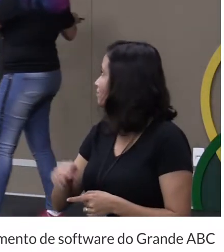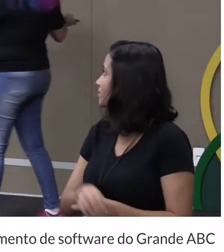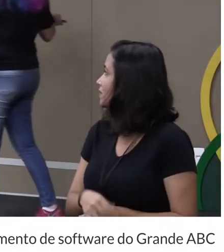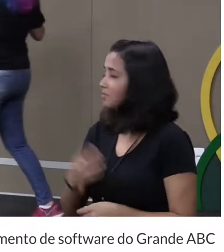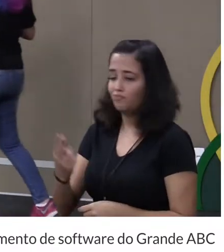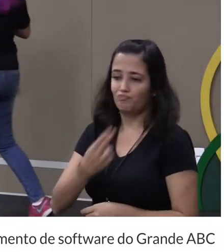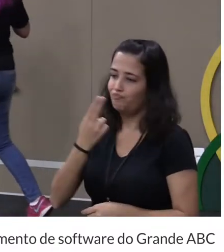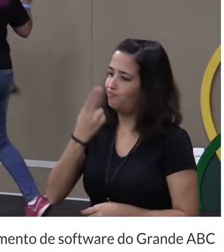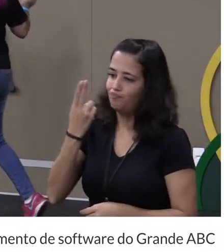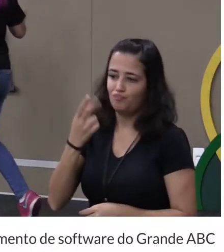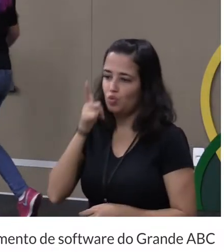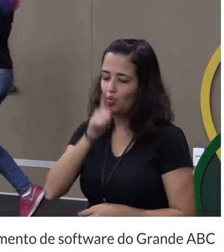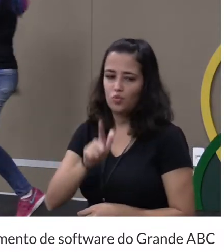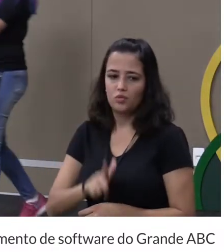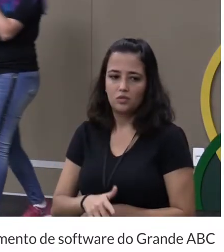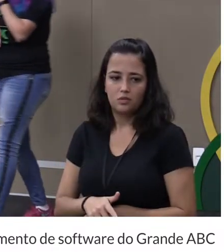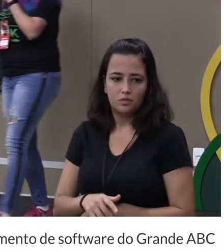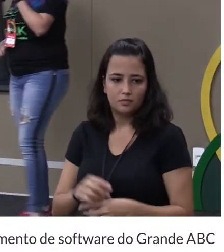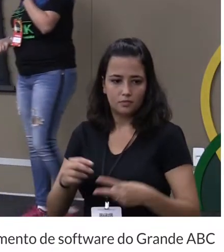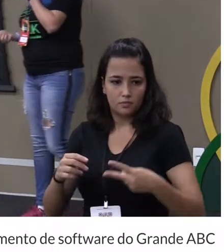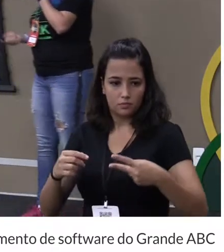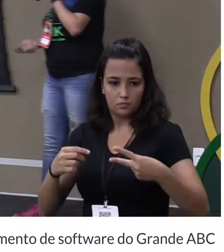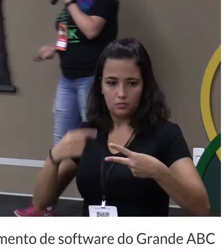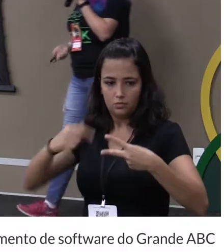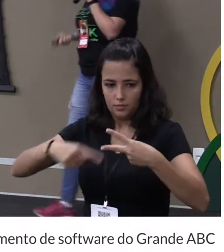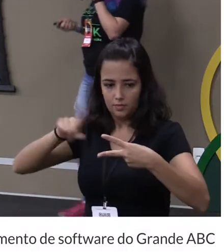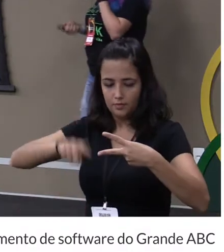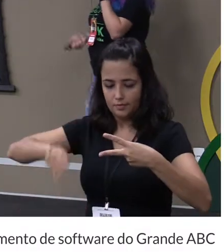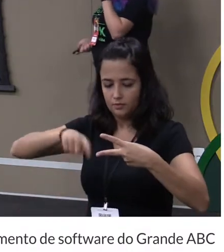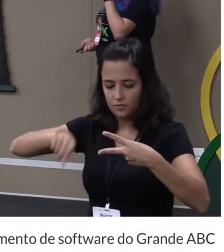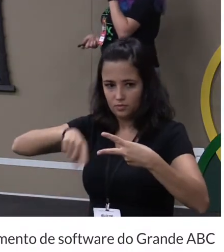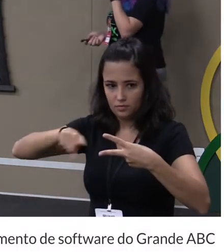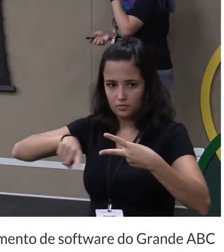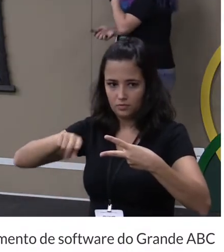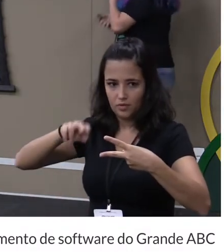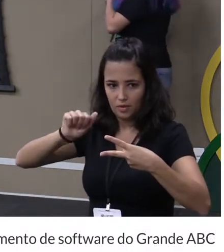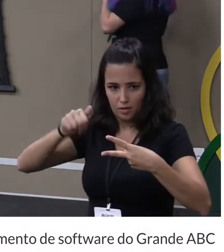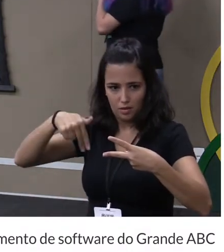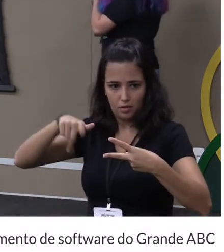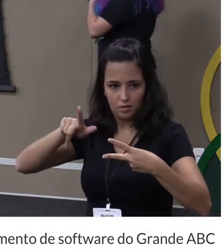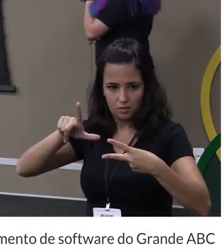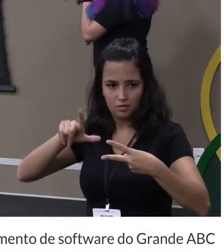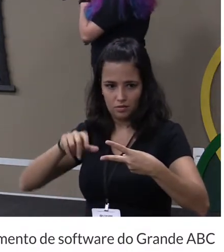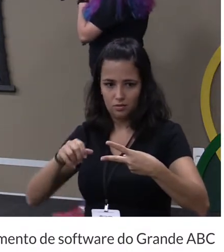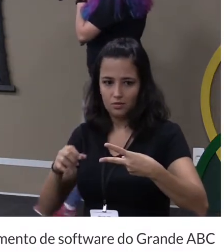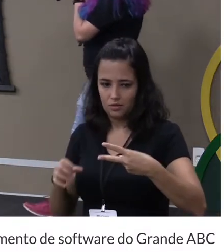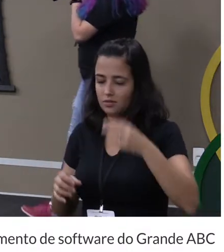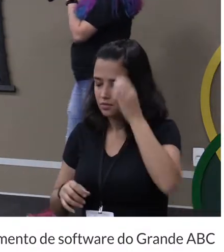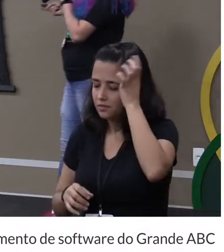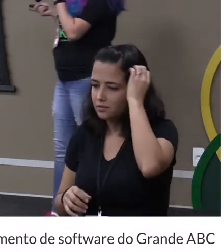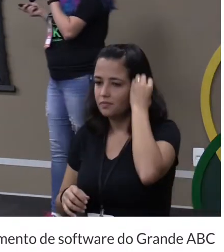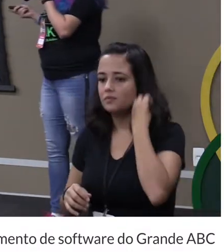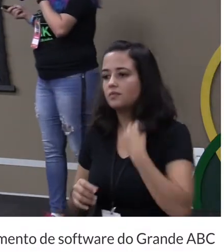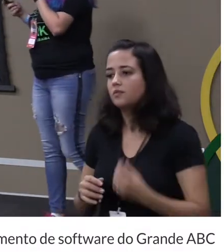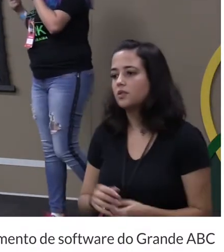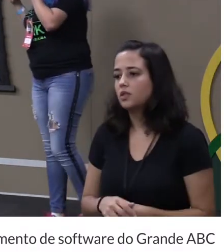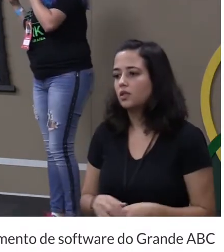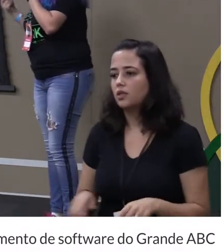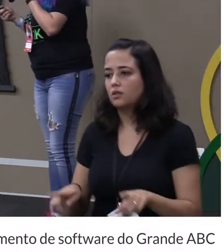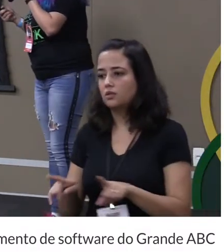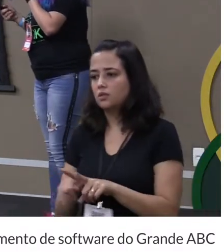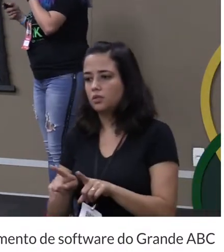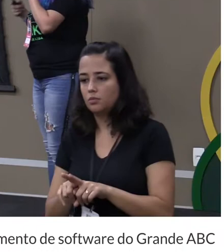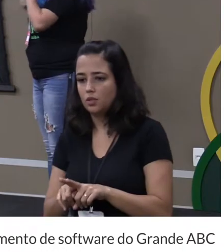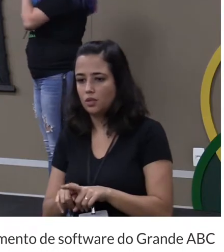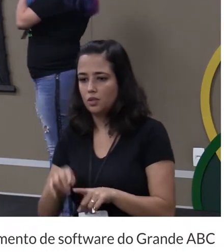acabou tudo acabou tudo e aí a questão do Polymer é justamente essa os componentes que você faz no